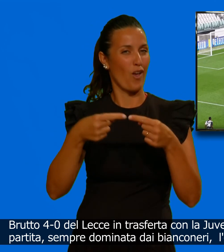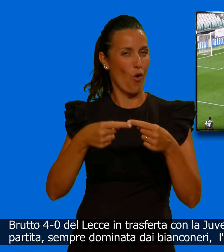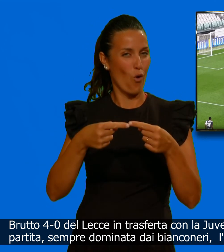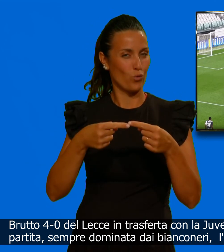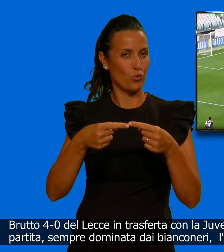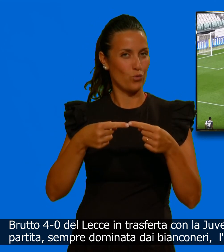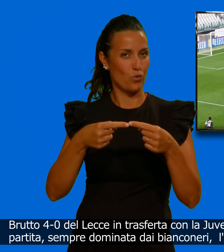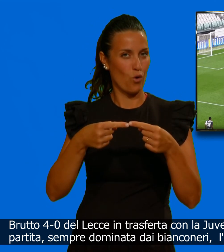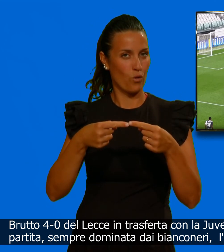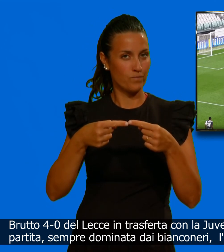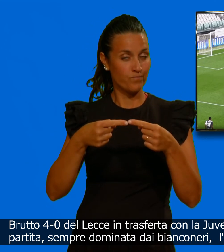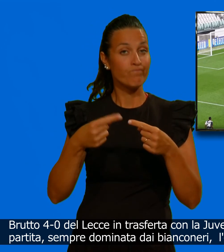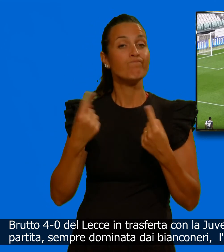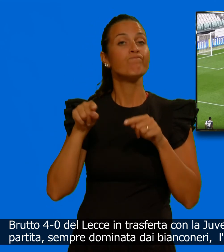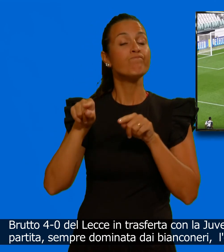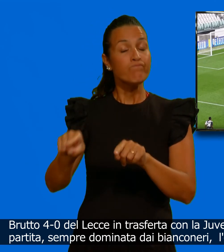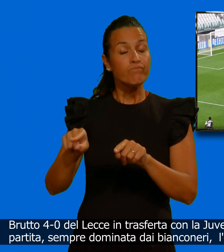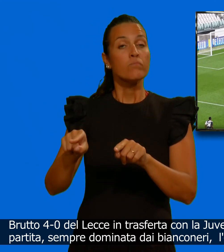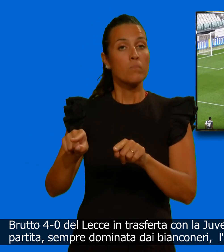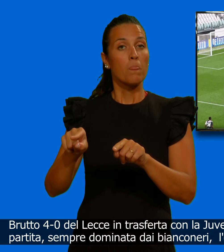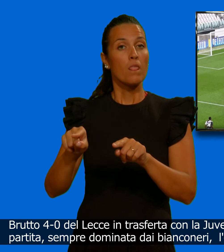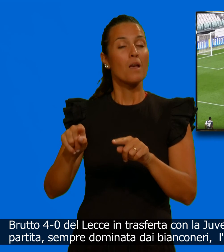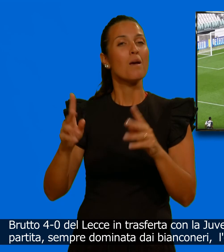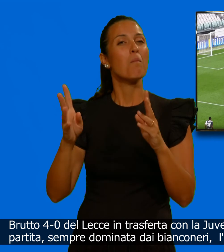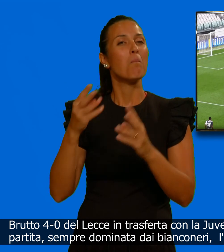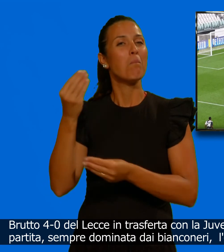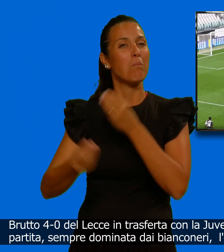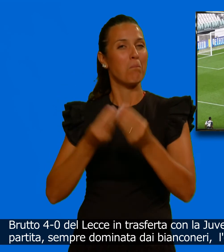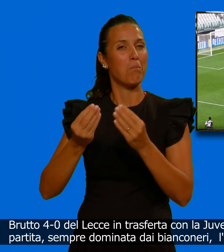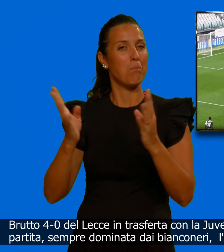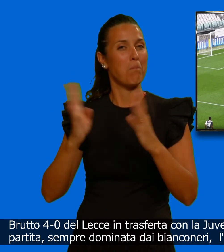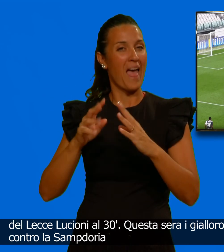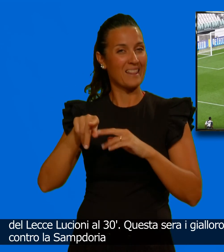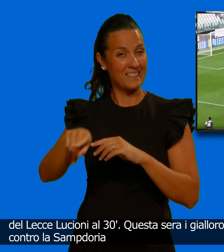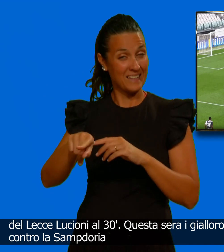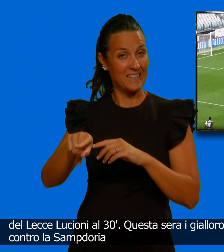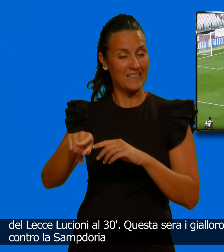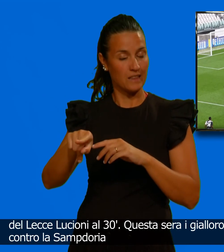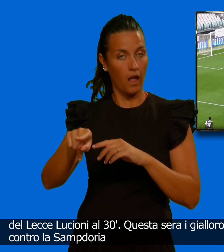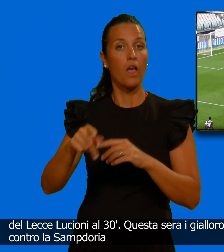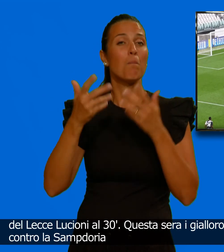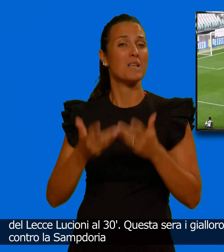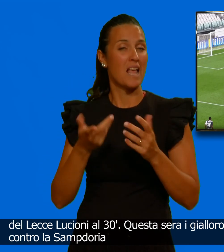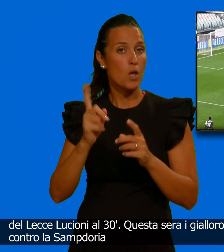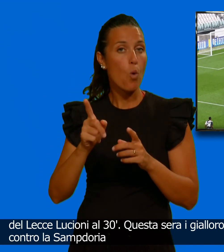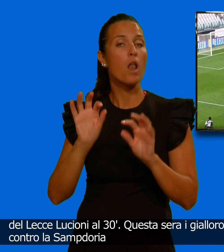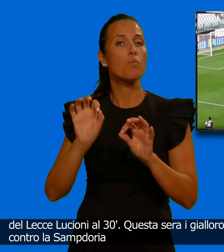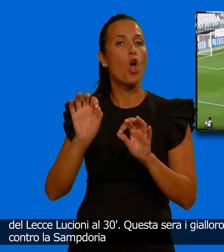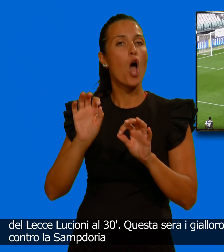sempre dominata dai bianconeri, l'espulsione del capitano del Lecce, Lucioni, al trentesimo.